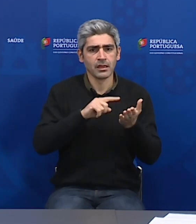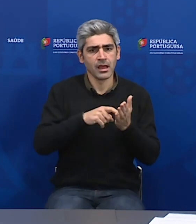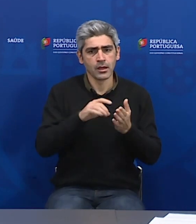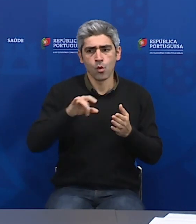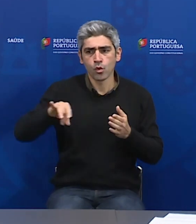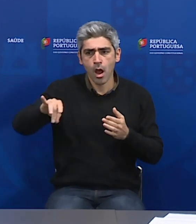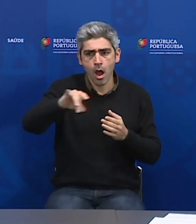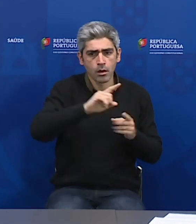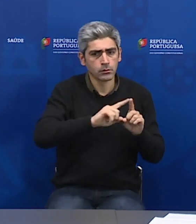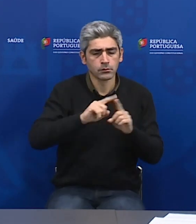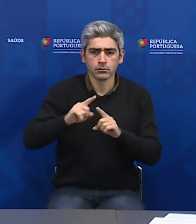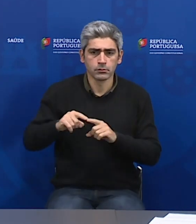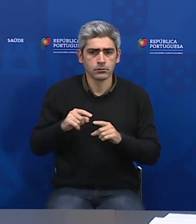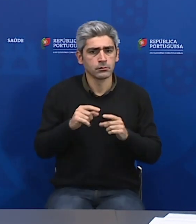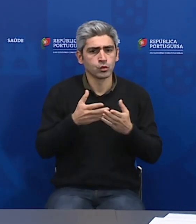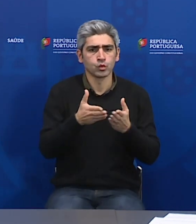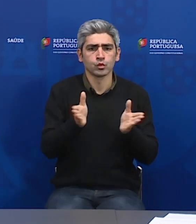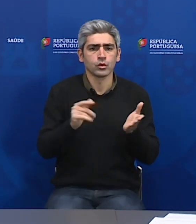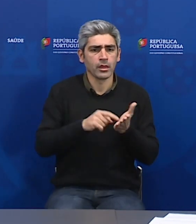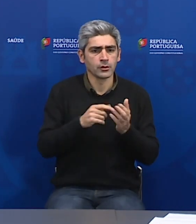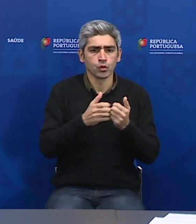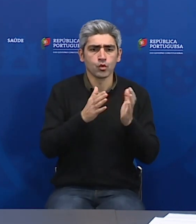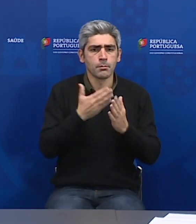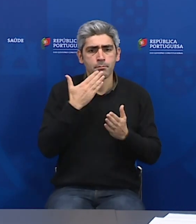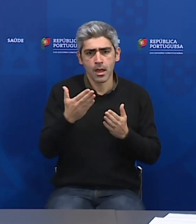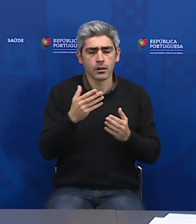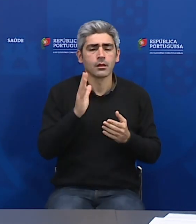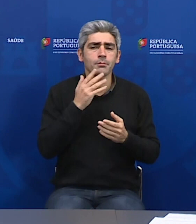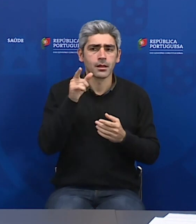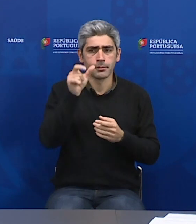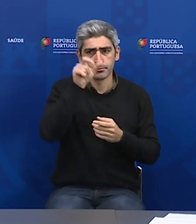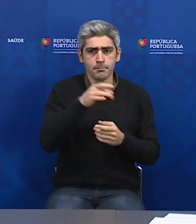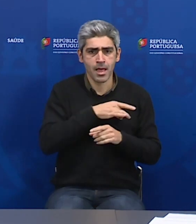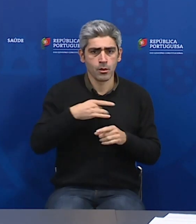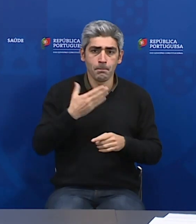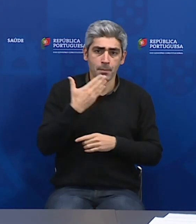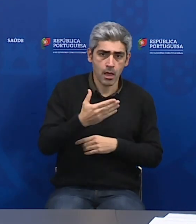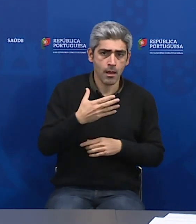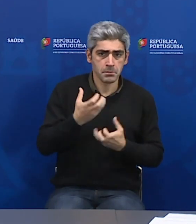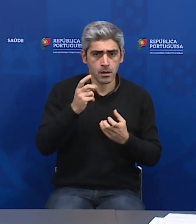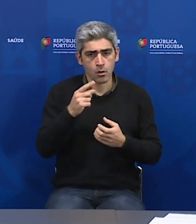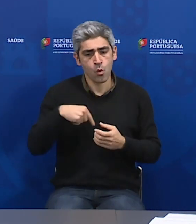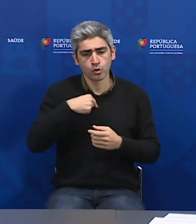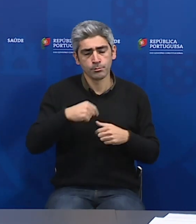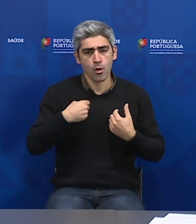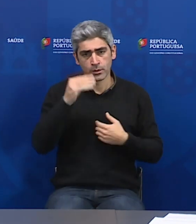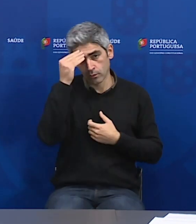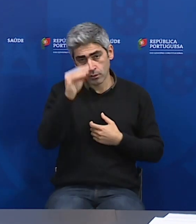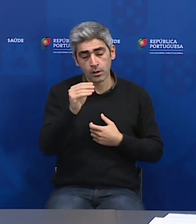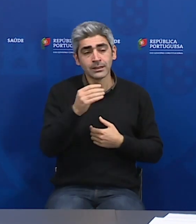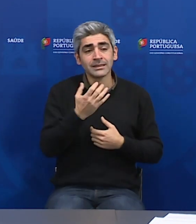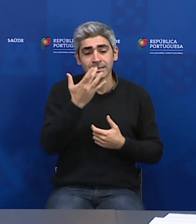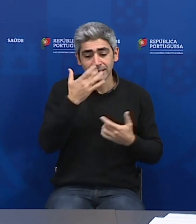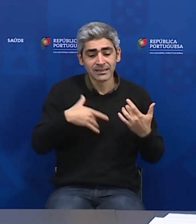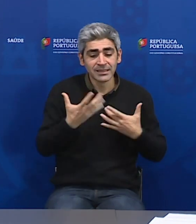localmente, de forma maciça, todos os testes que os clínicos assim entendam e nós próprios recomendamos que ao mínimo sintoma de